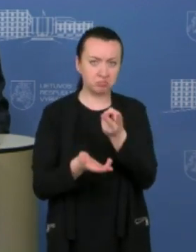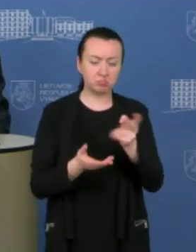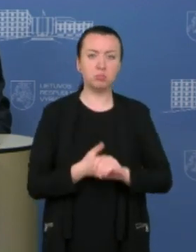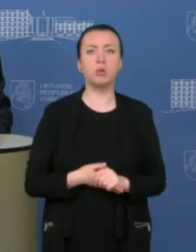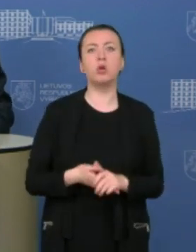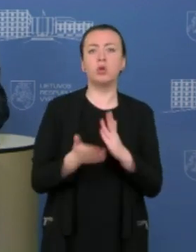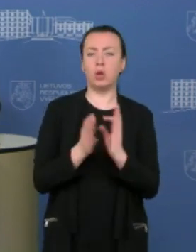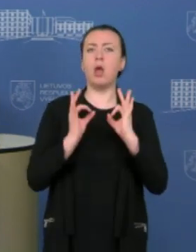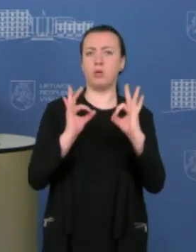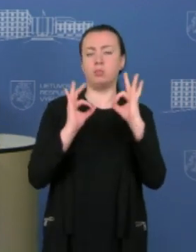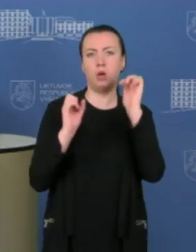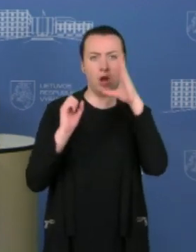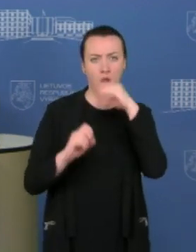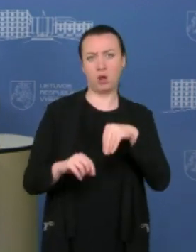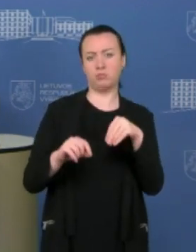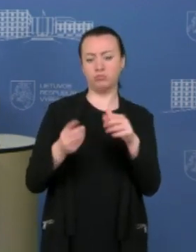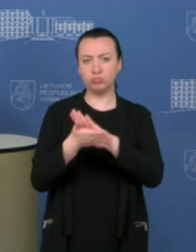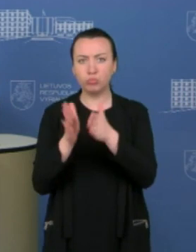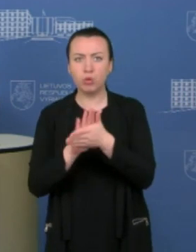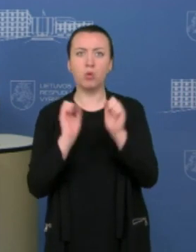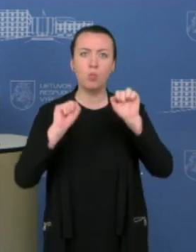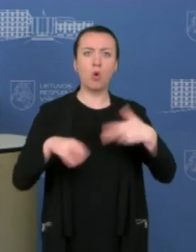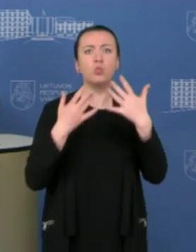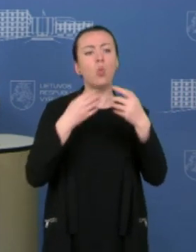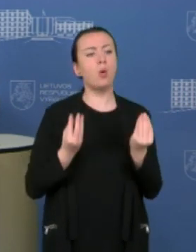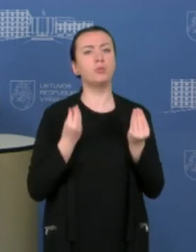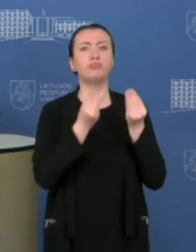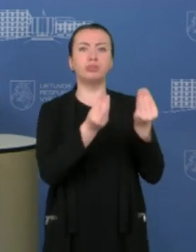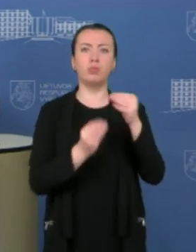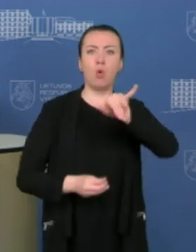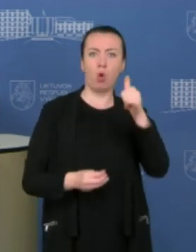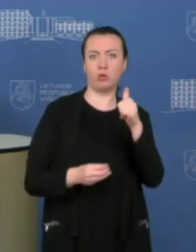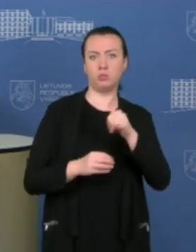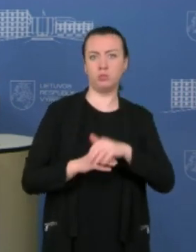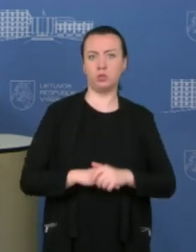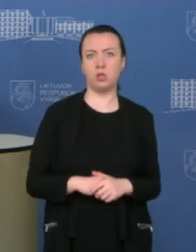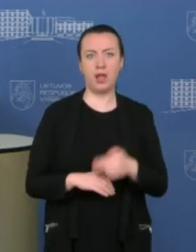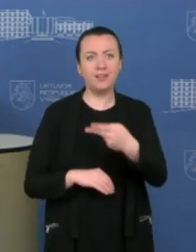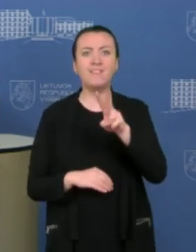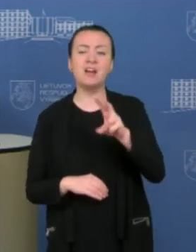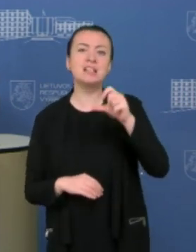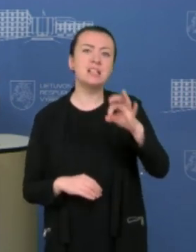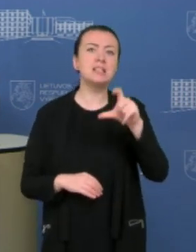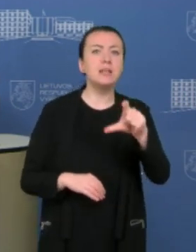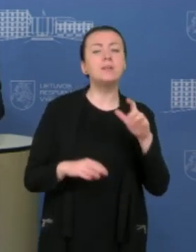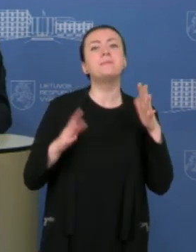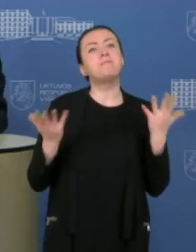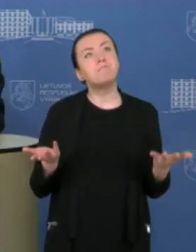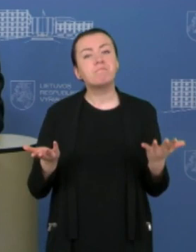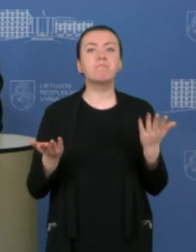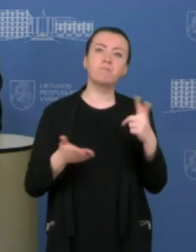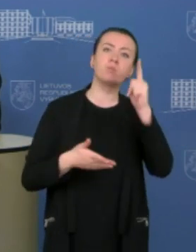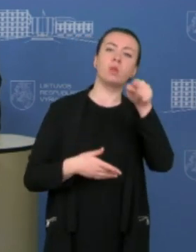yra tikrai paėgus šiai dienai mums duoti, kur kas, kokį biškesnę statistiką, analizę,